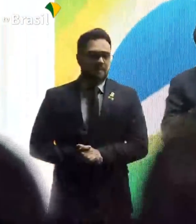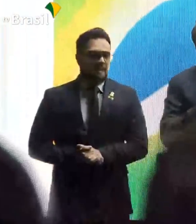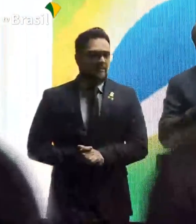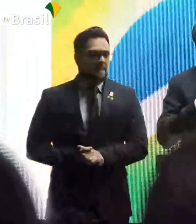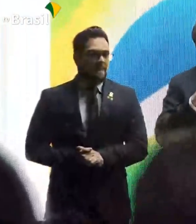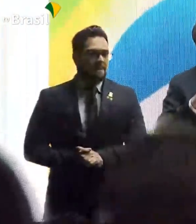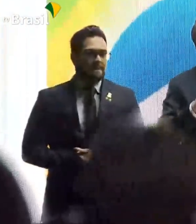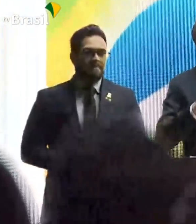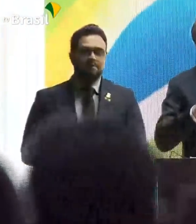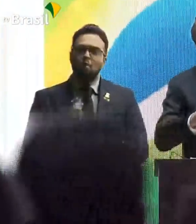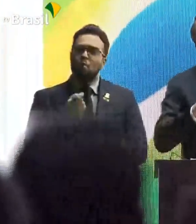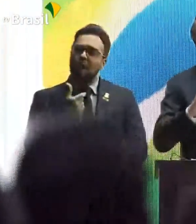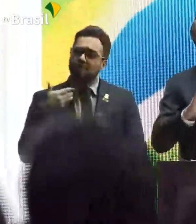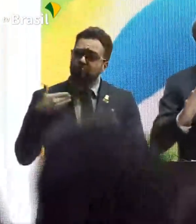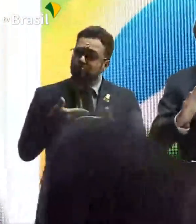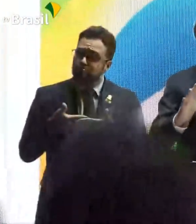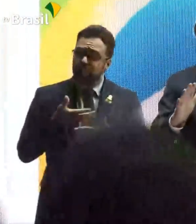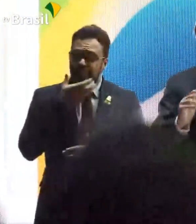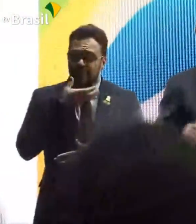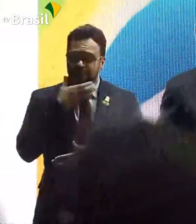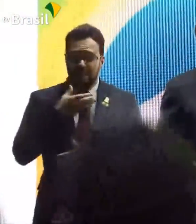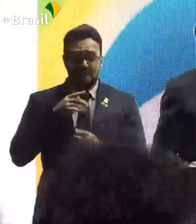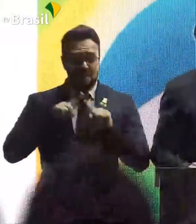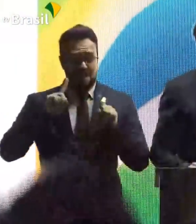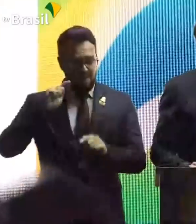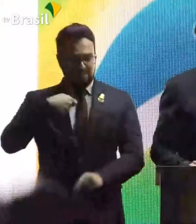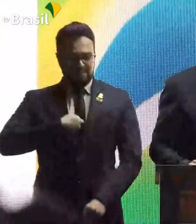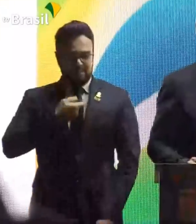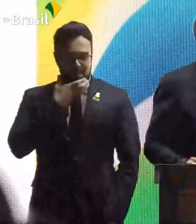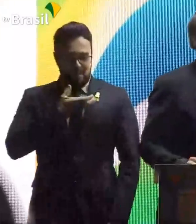Está chegando o Natal, mas eu não sou Papai Noel não, hein?